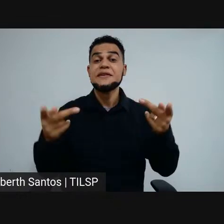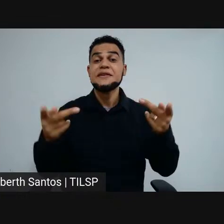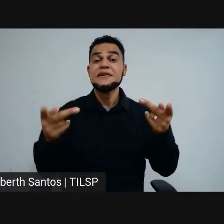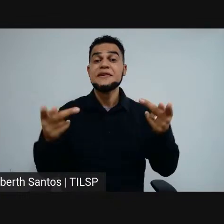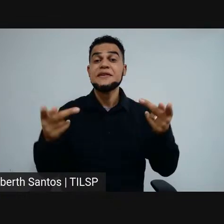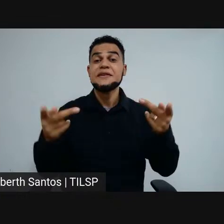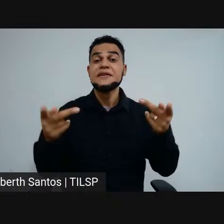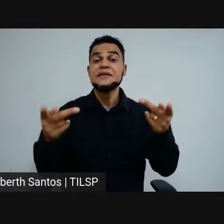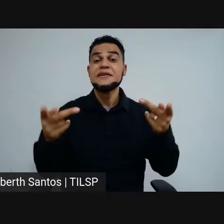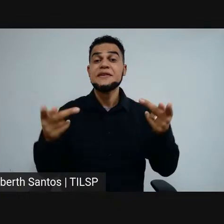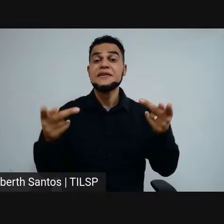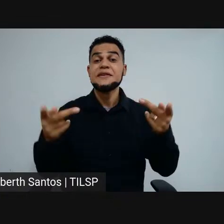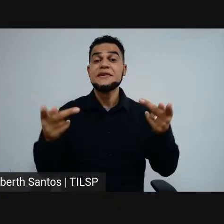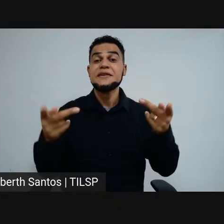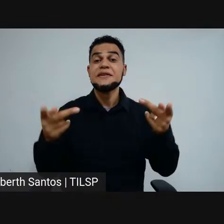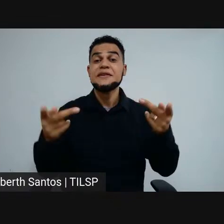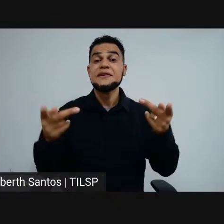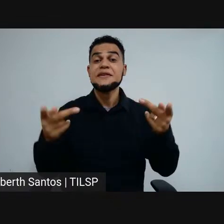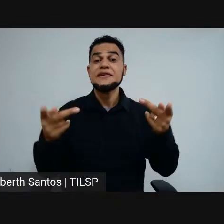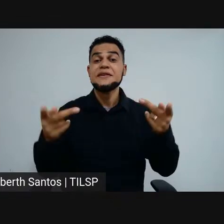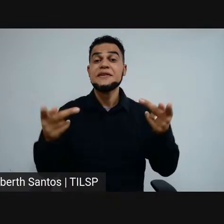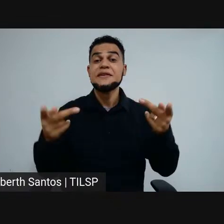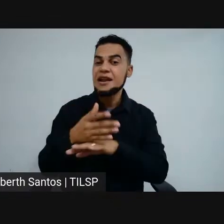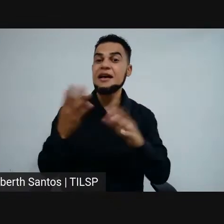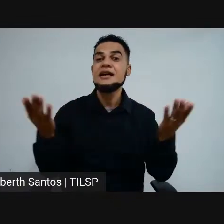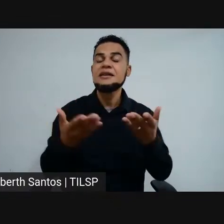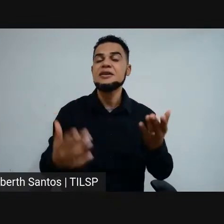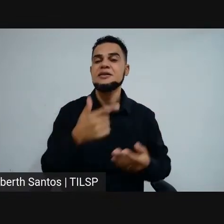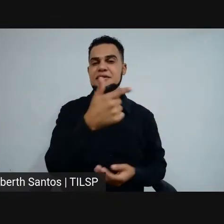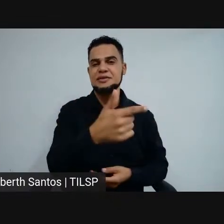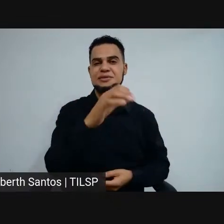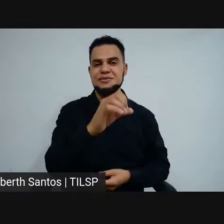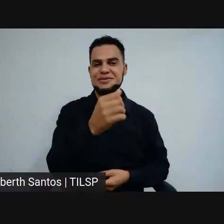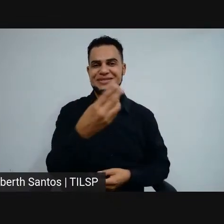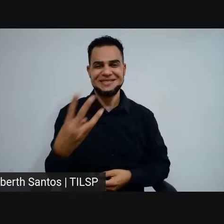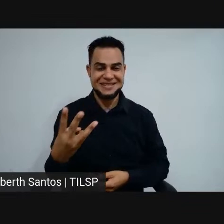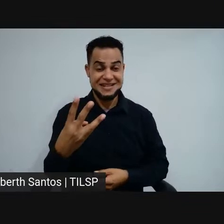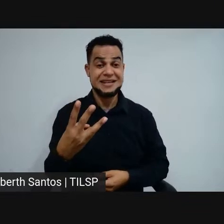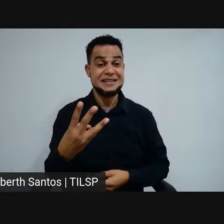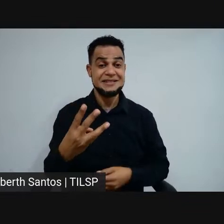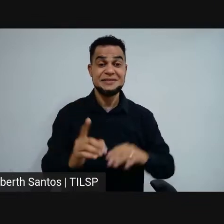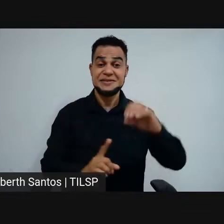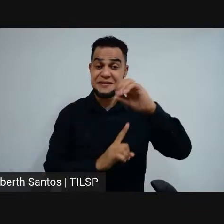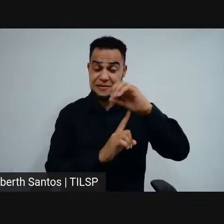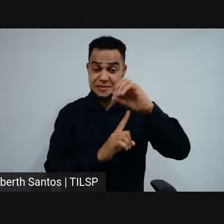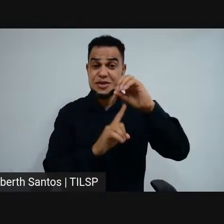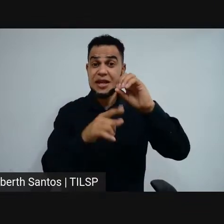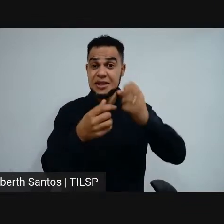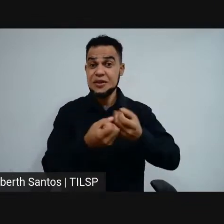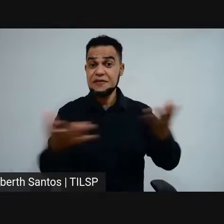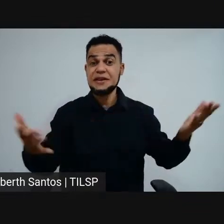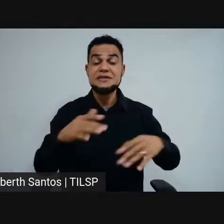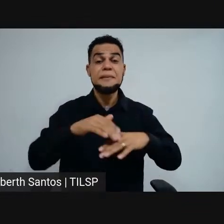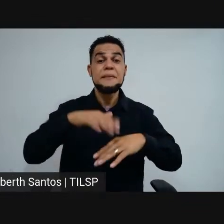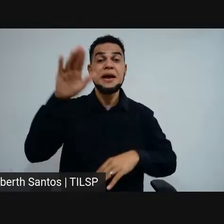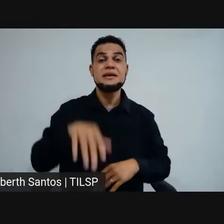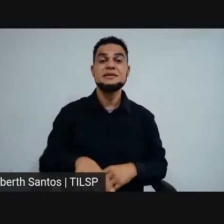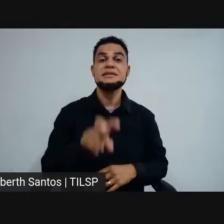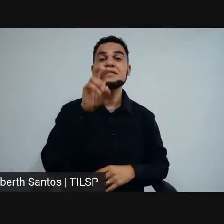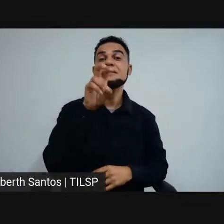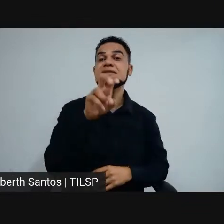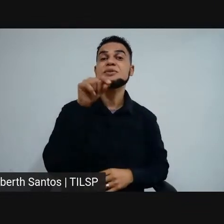que está preparado para a entrada em 2023. O IFMG está disponibilizando mais de 5 mil vagas